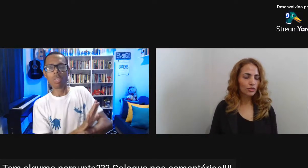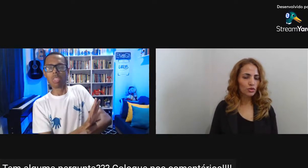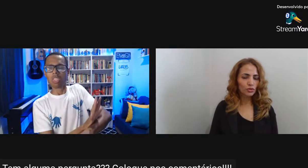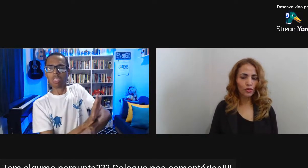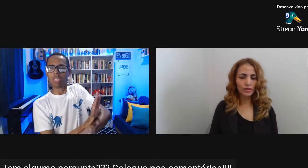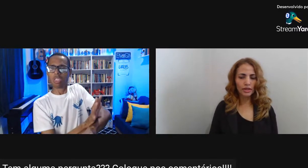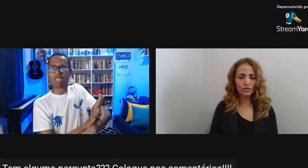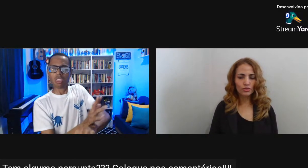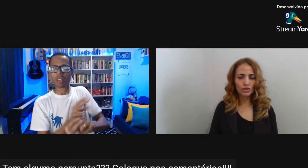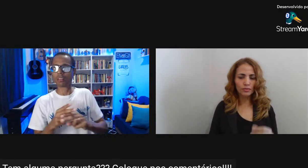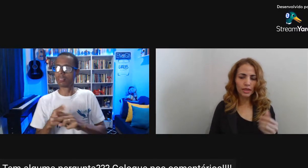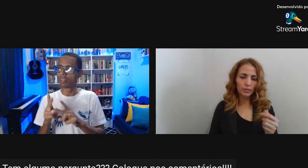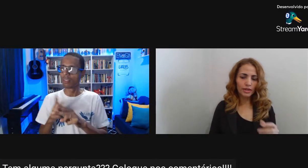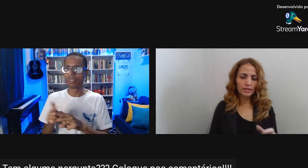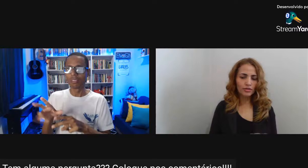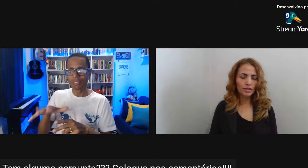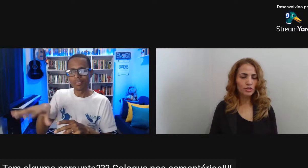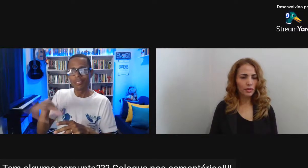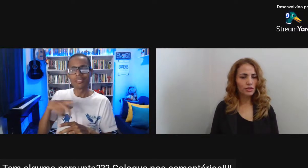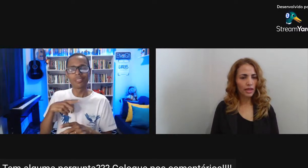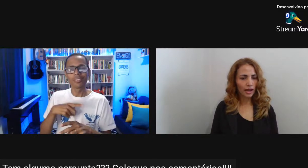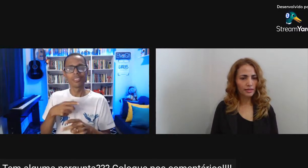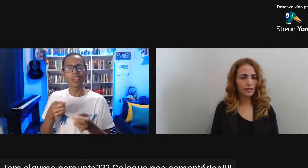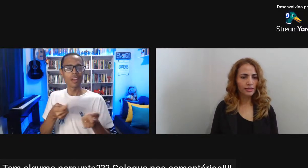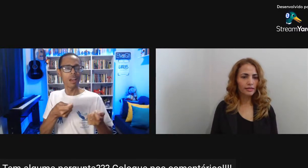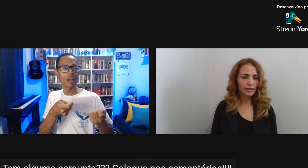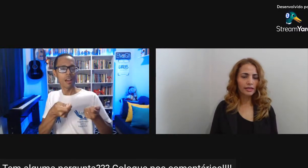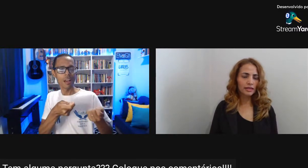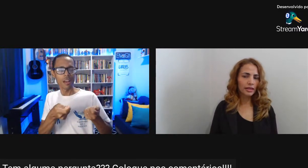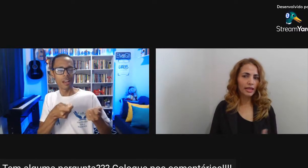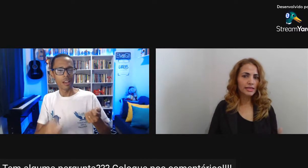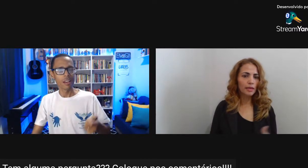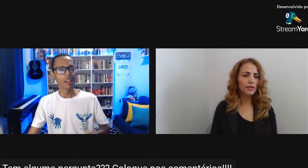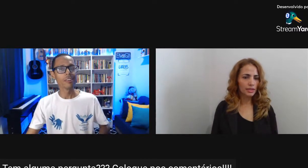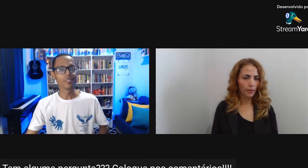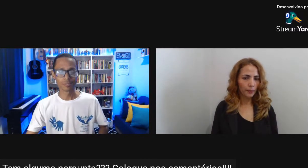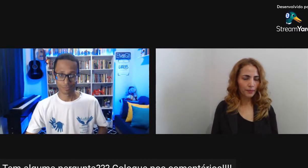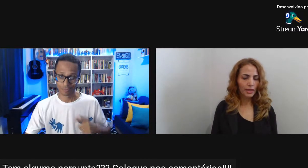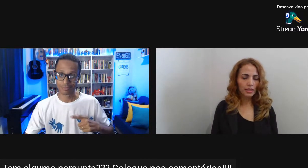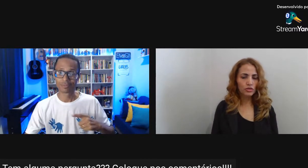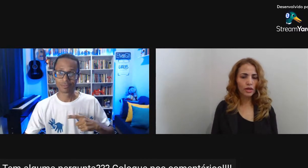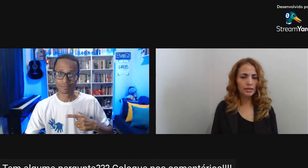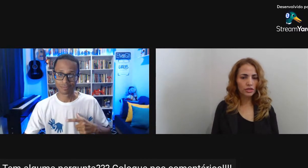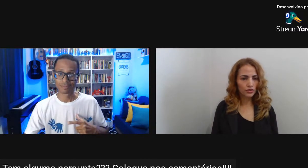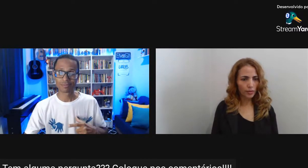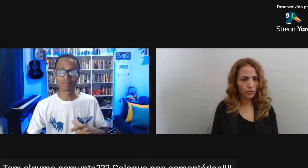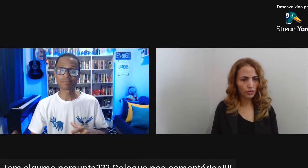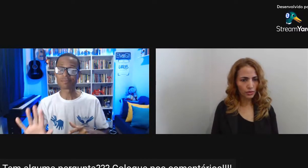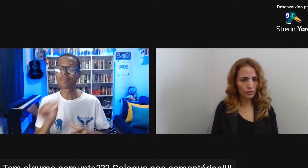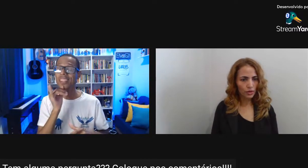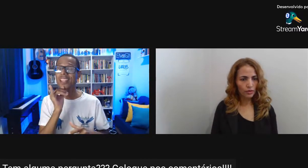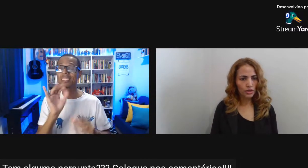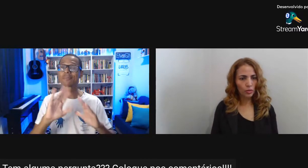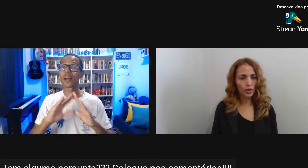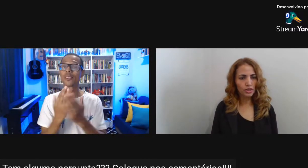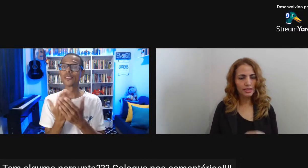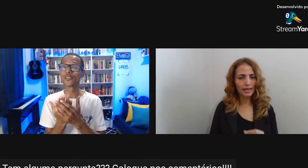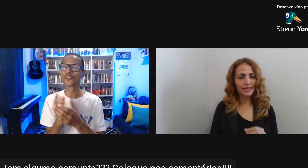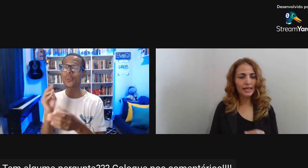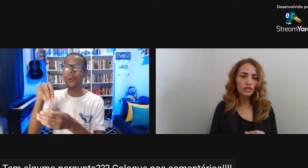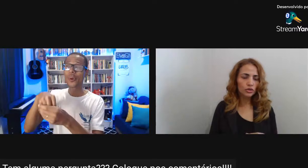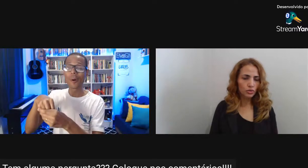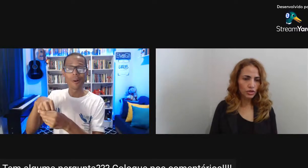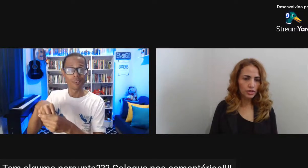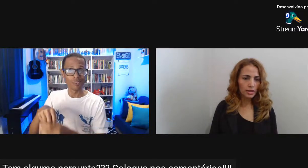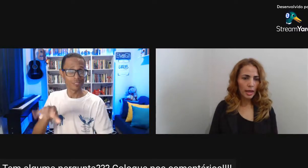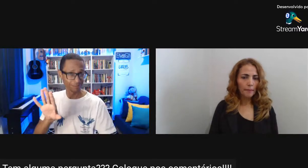Dentro de um contexto De manipulação De sentimentos reais Né Eles nem sempre são Nas escolas A gente vê muito isso Você não pode ter